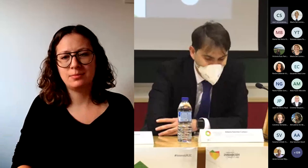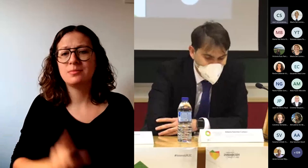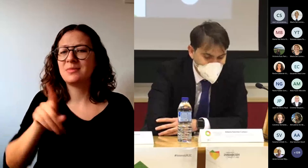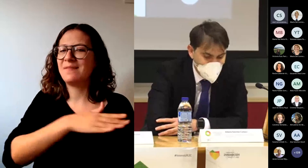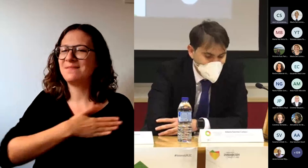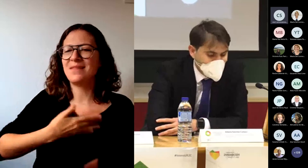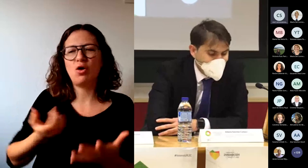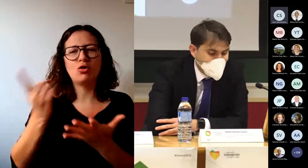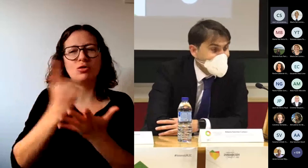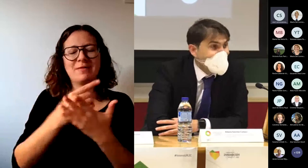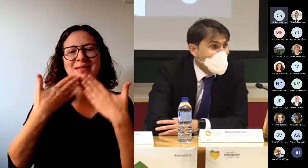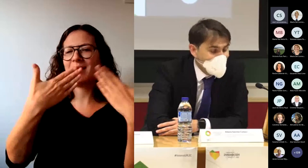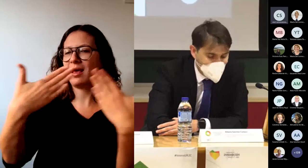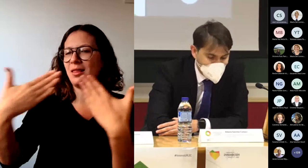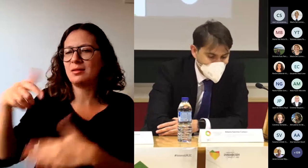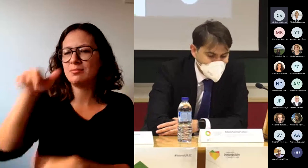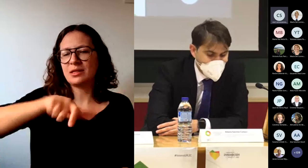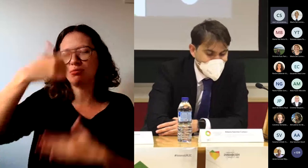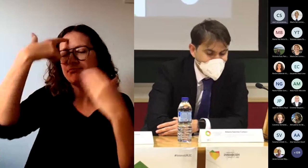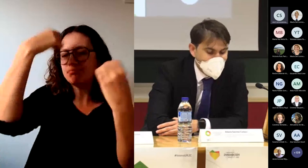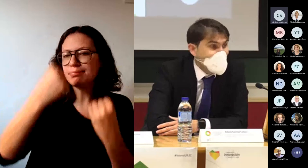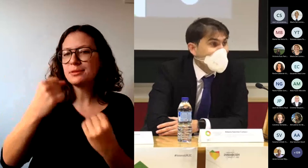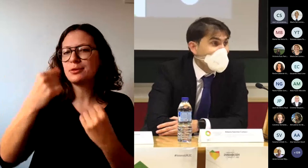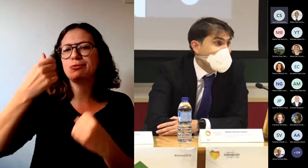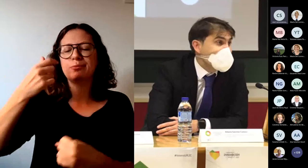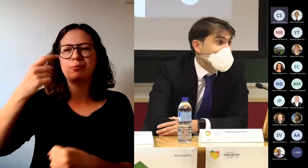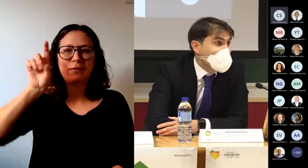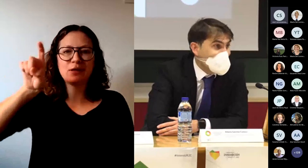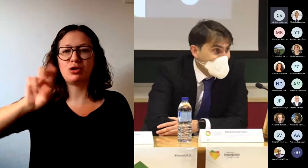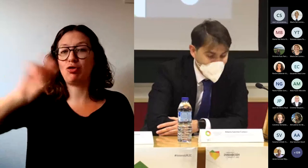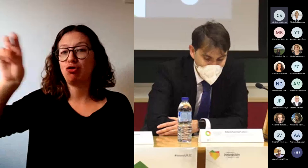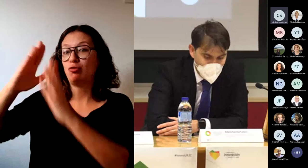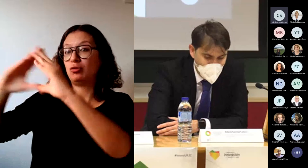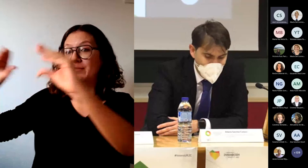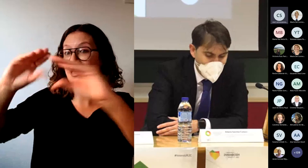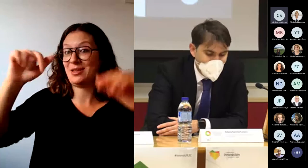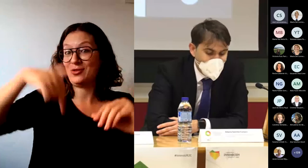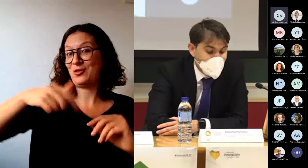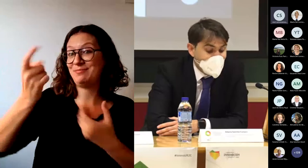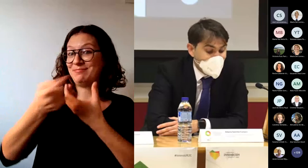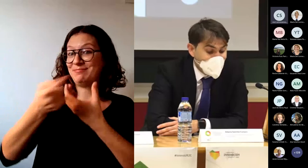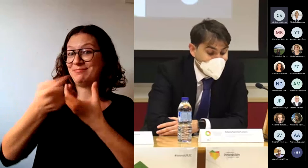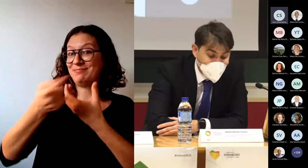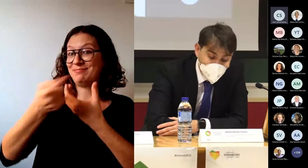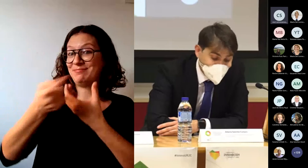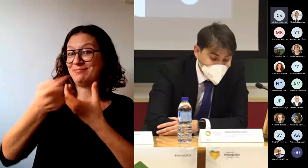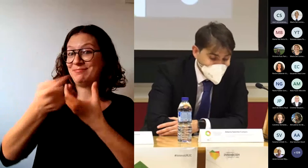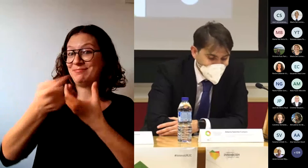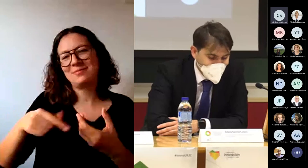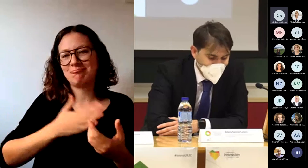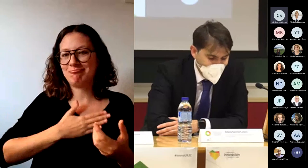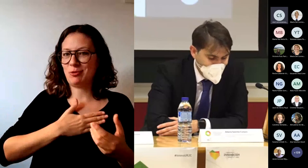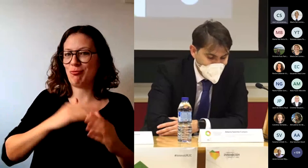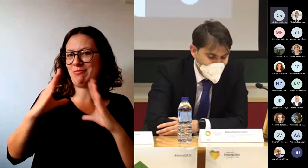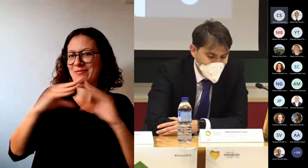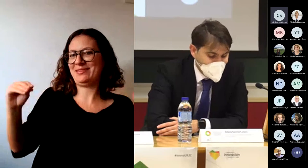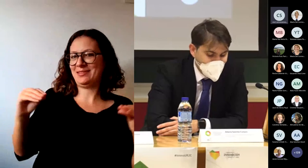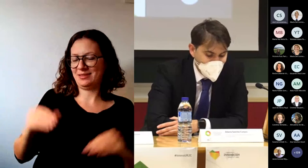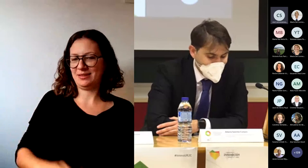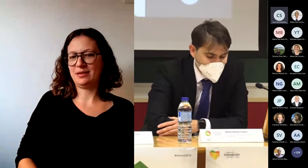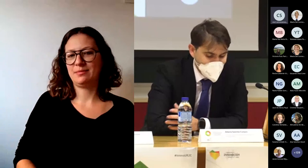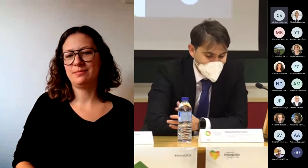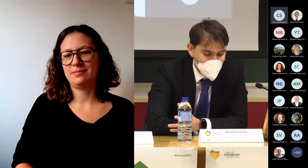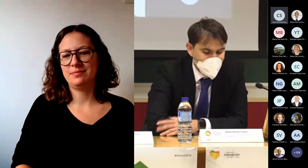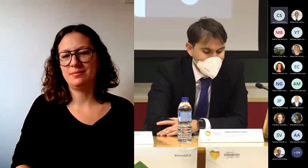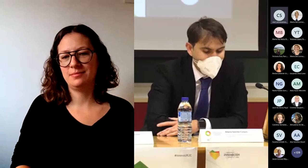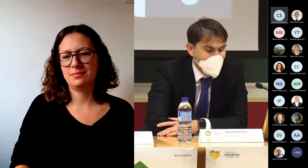mi agradecimiento a los expertos y docentes de otras universidades que nos acompañan y, sobre todo, a los de nuestra universidad. Estas